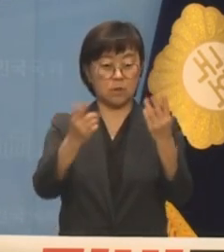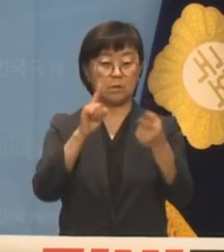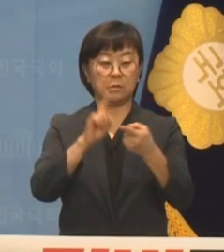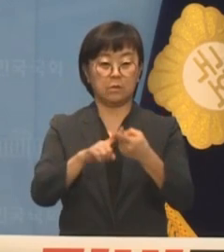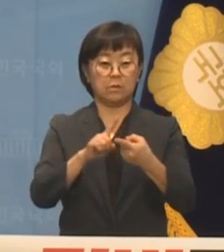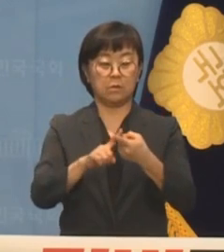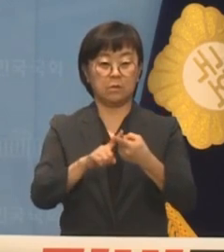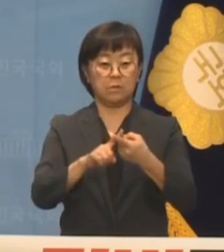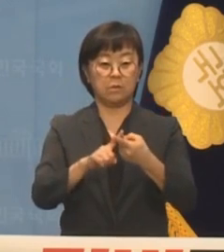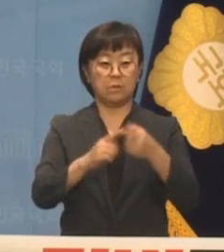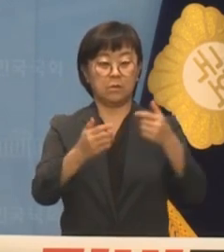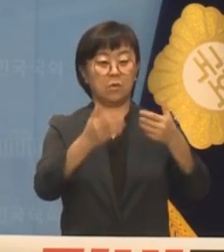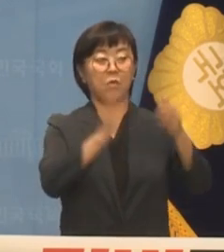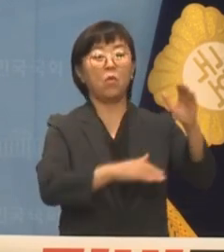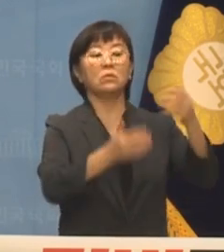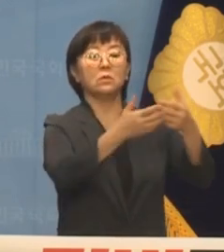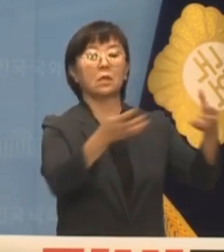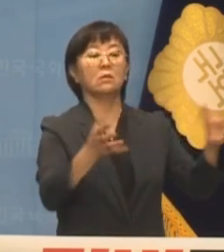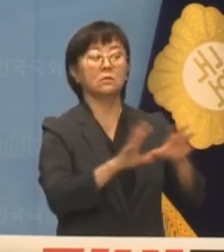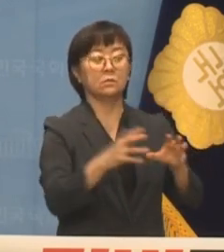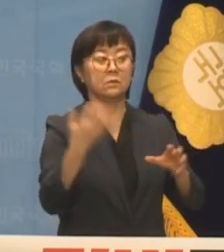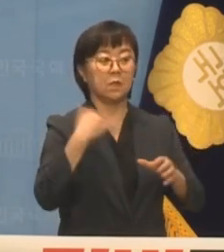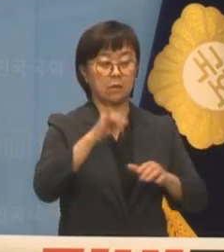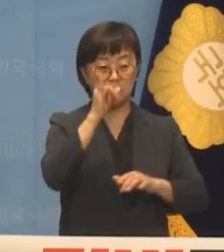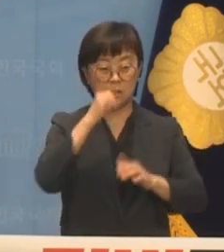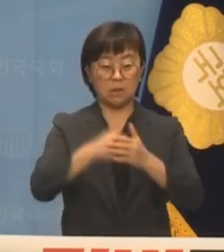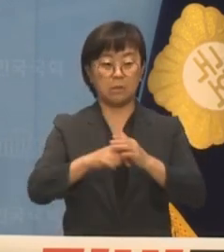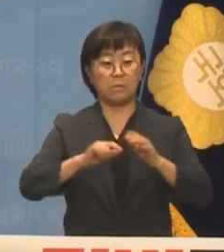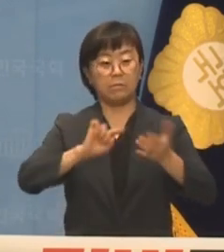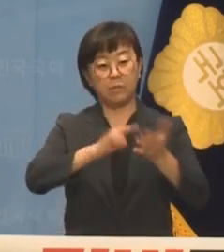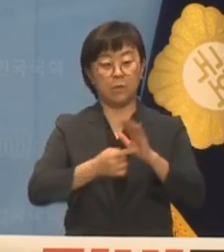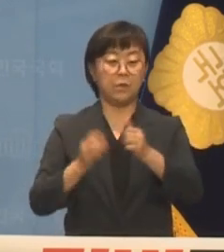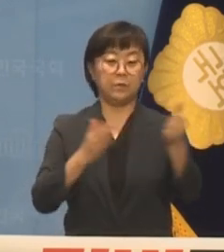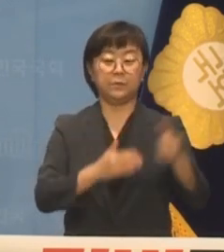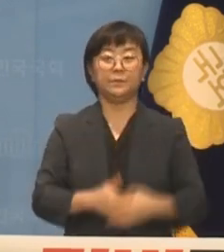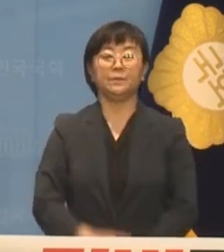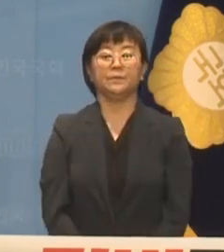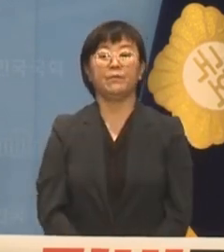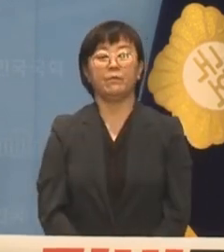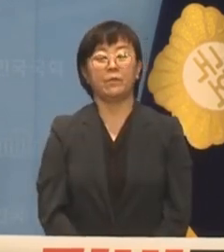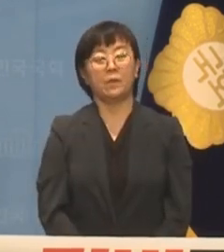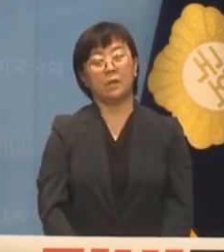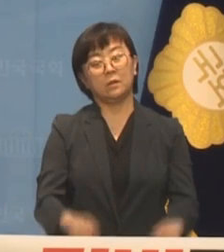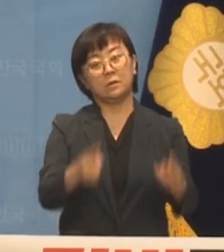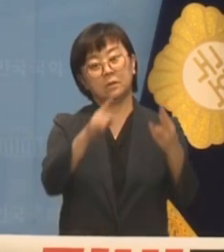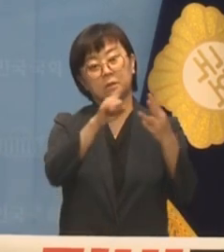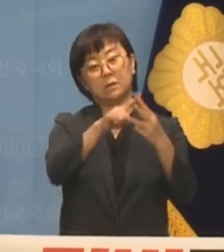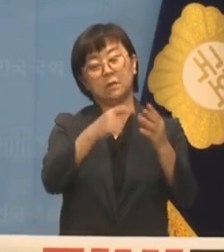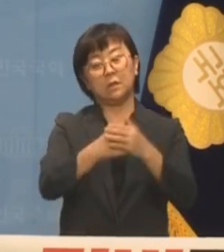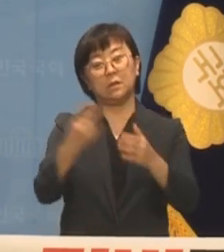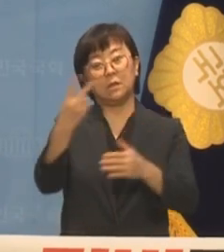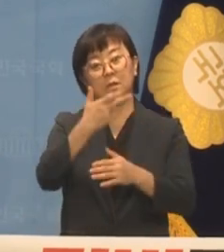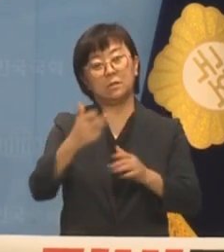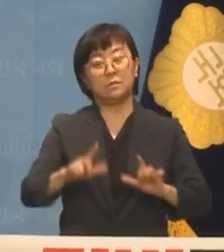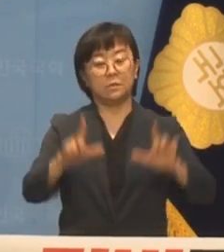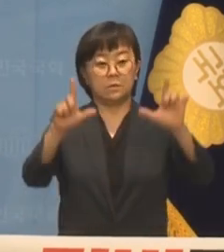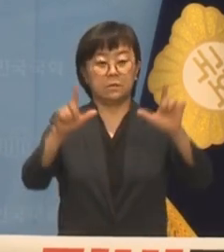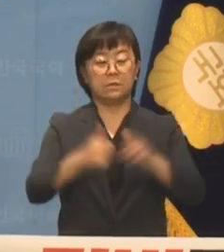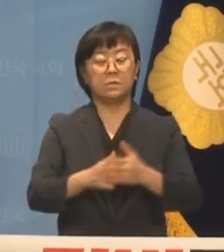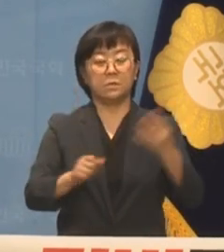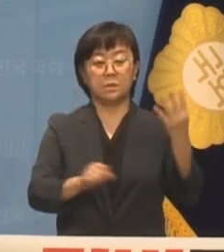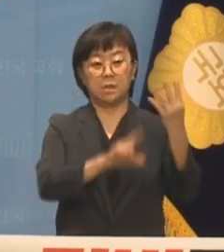공당으로서 책임 있는 성명을 해주시기 바랍니다 첫째, 2017년